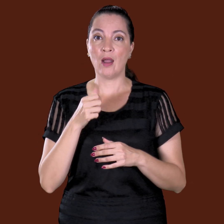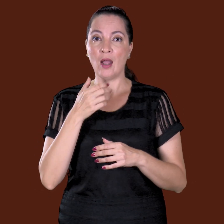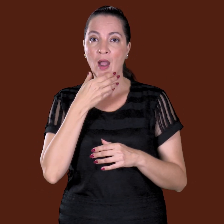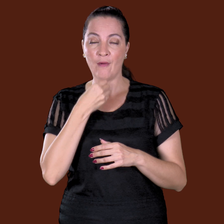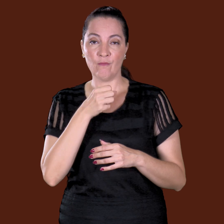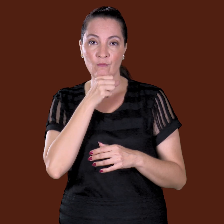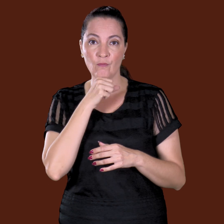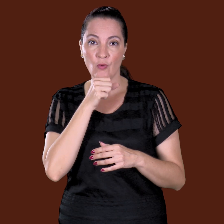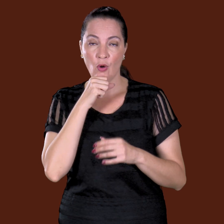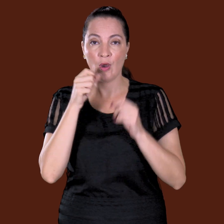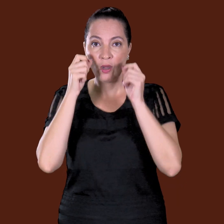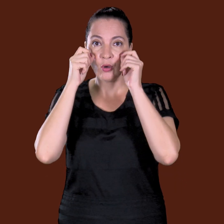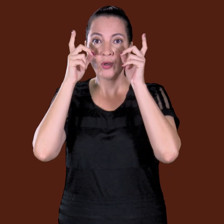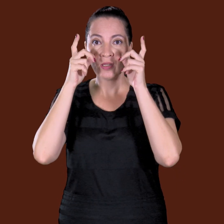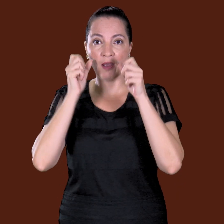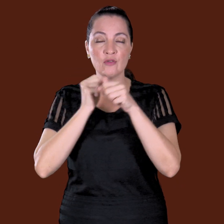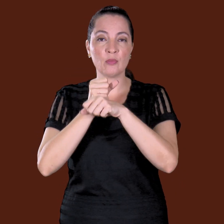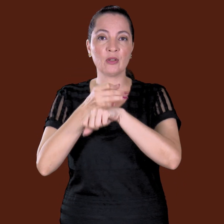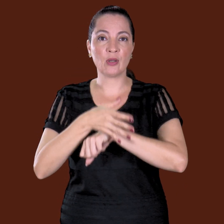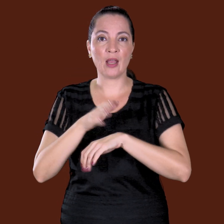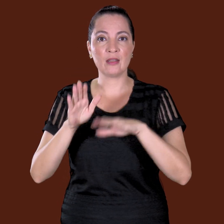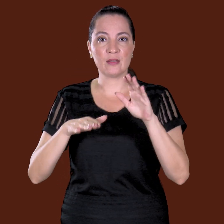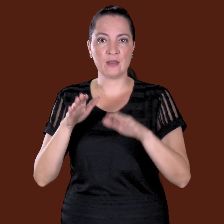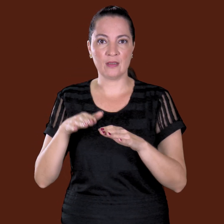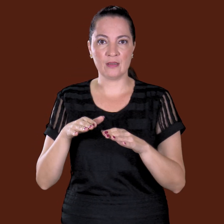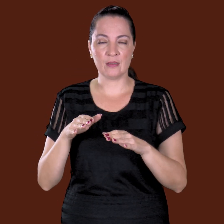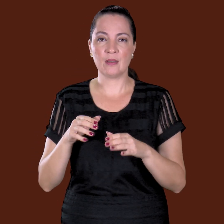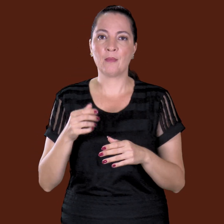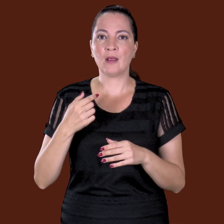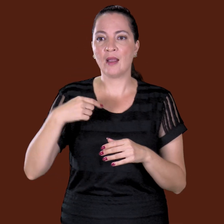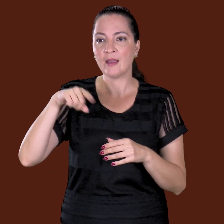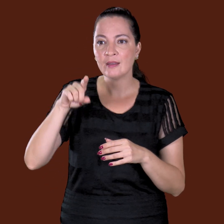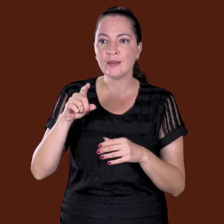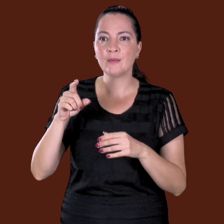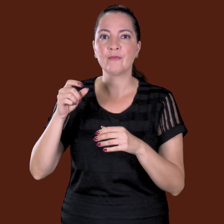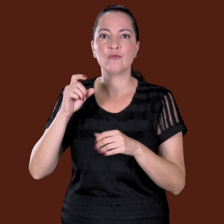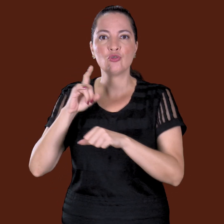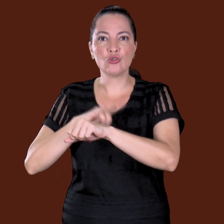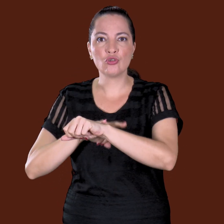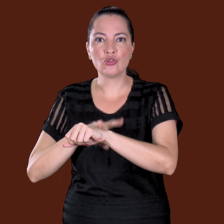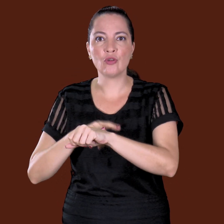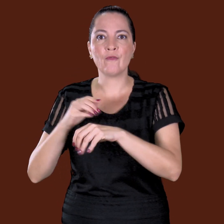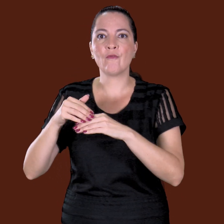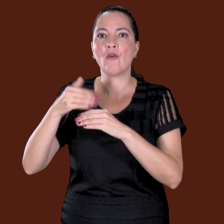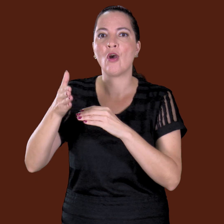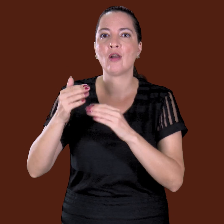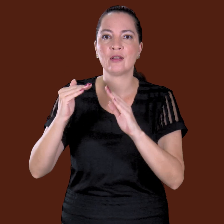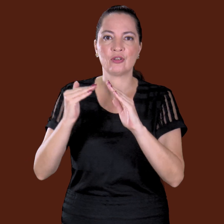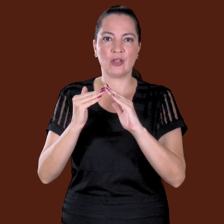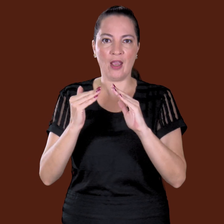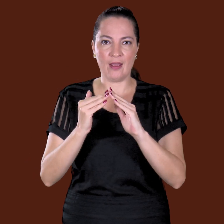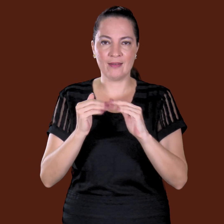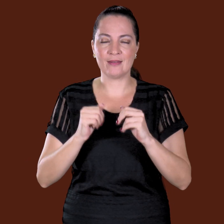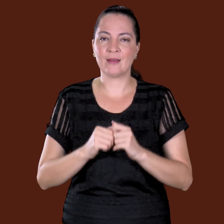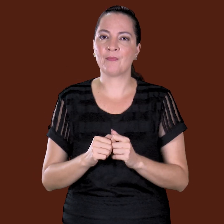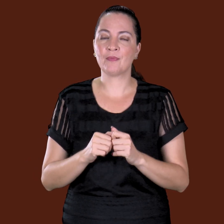minha avó tinha um pelico debaixo da cama, mas o meu avô, ele saía pra mijar. E aí ele